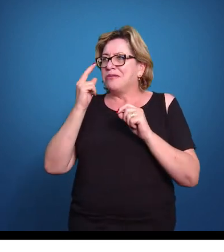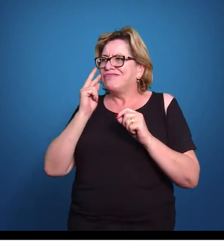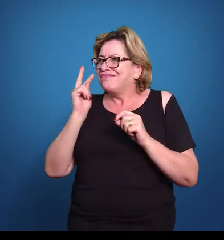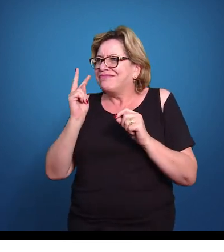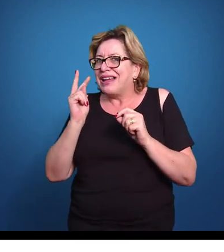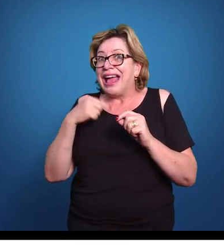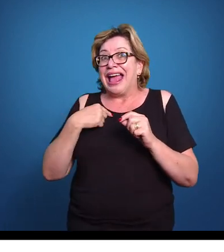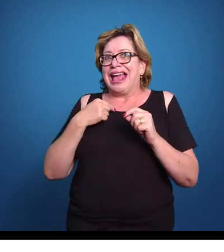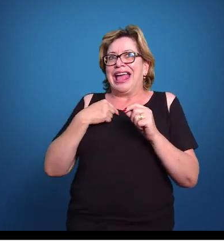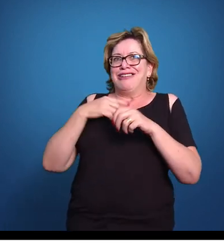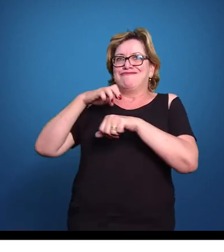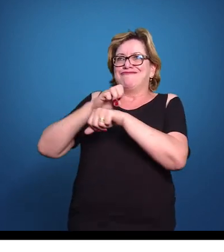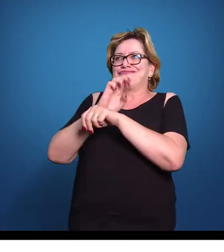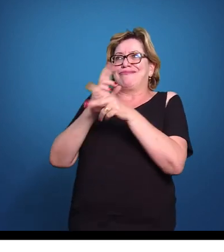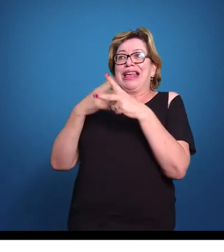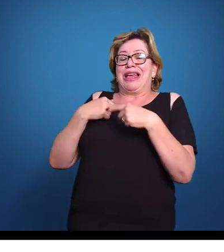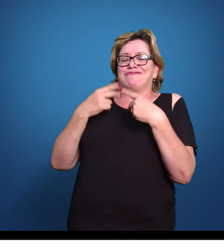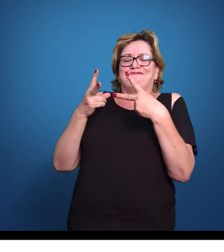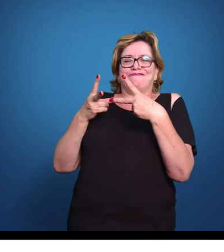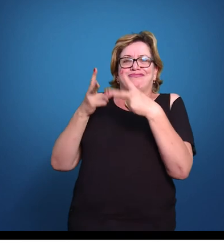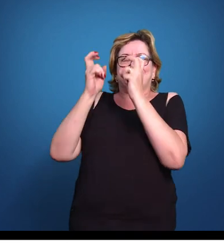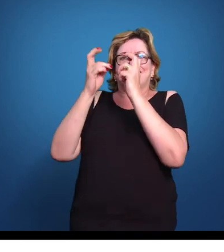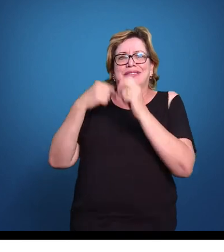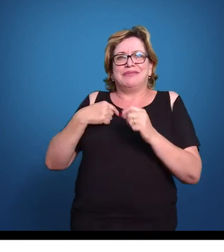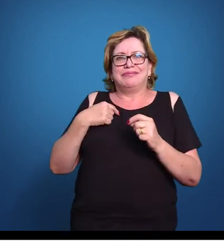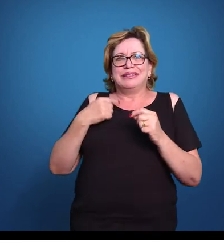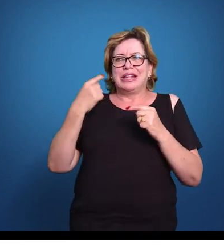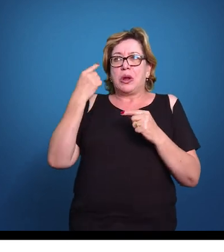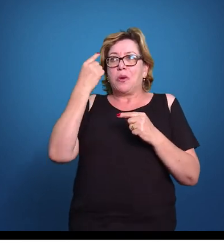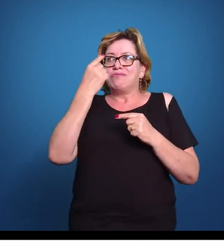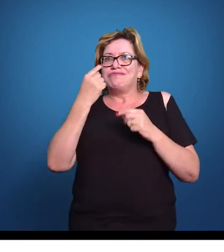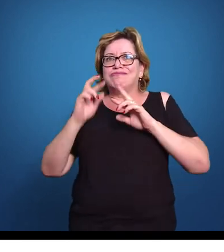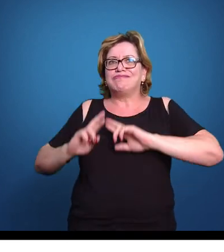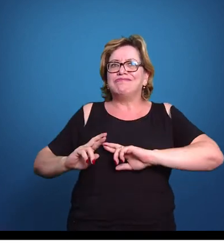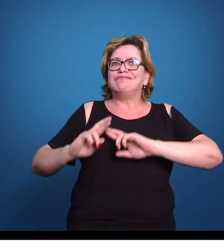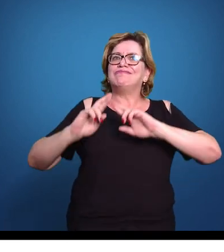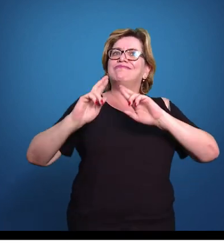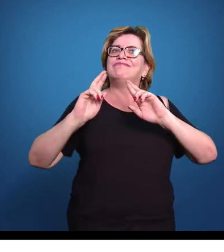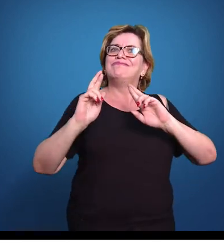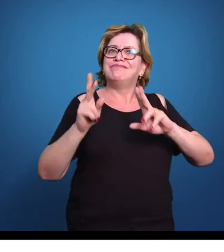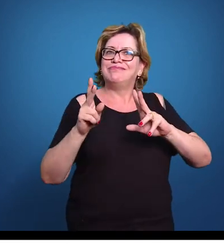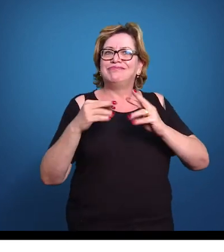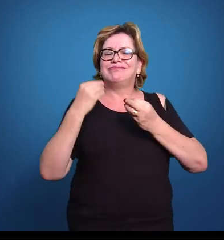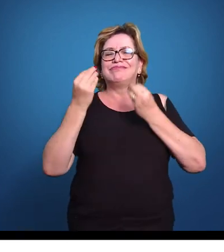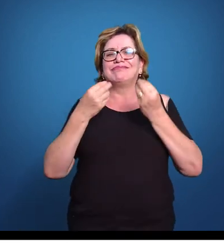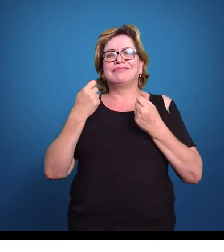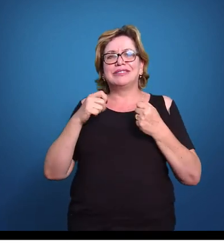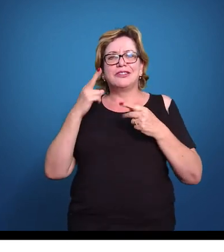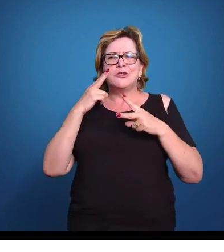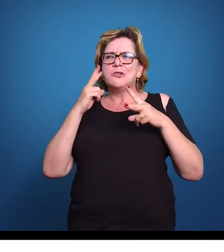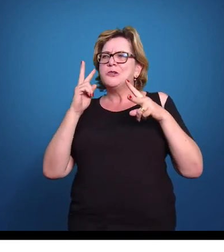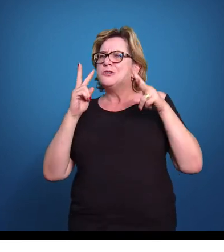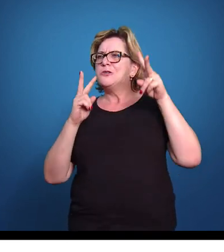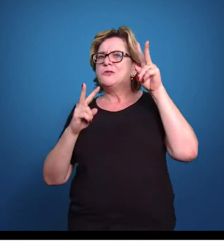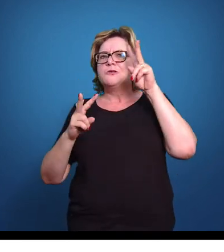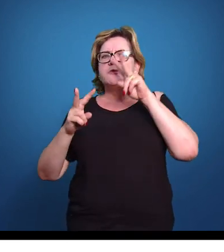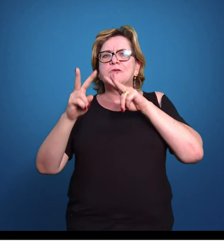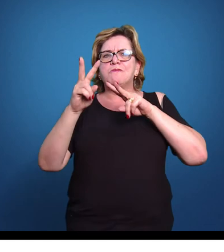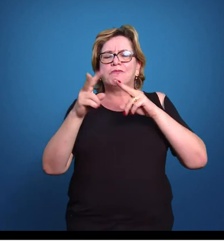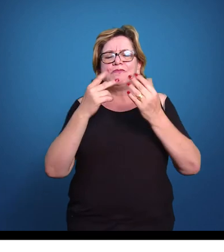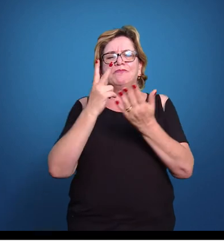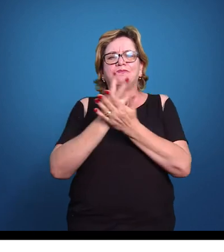enxergam. Ele tem que ter um olho clínico, ele tem que olhar, ele precisa fazer esse